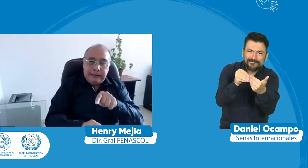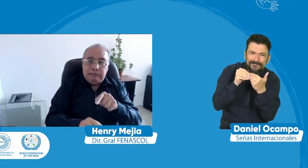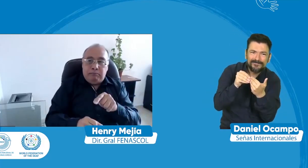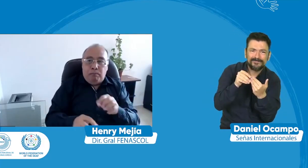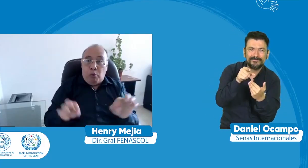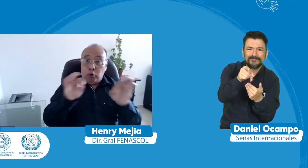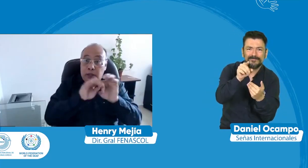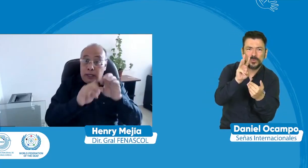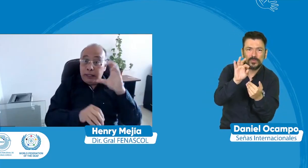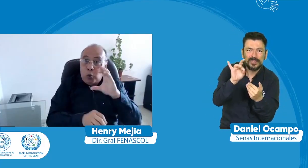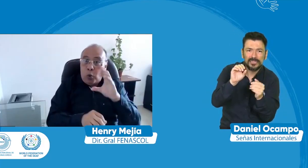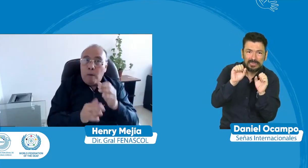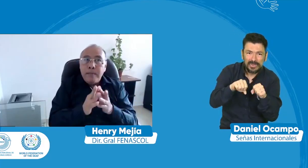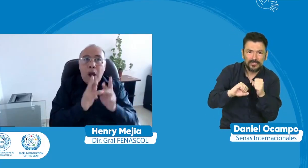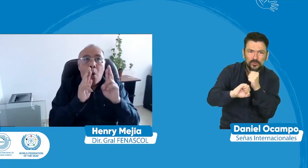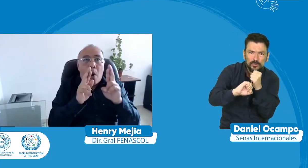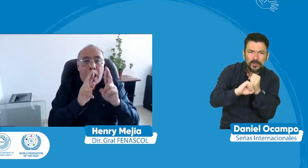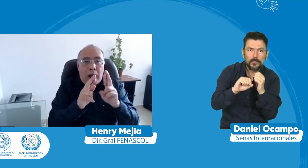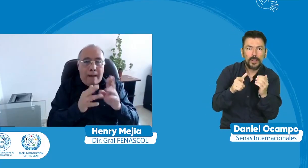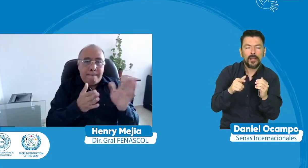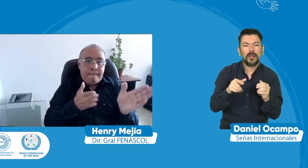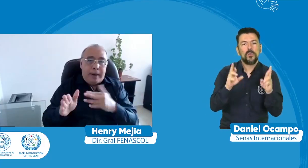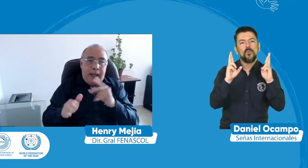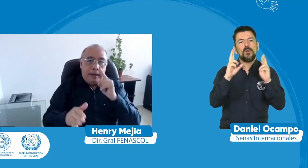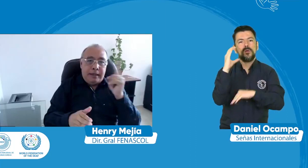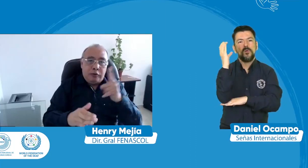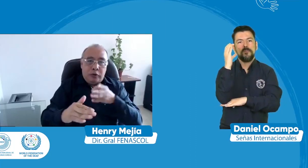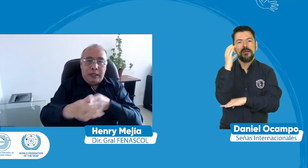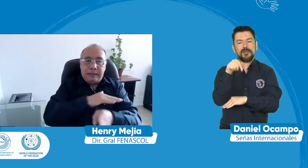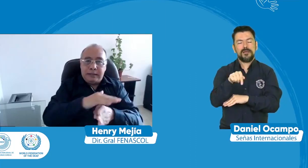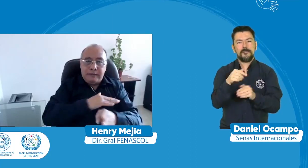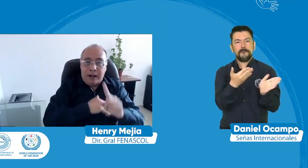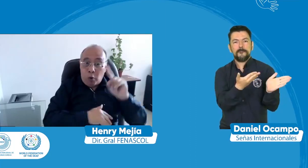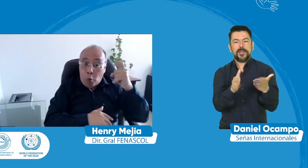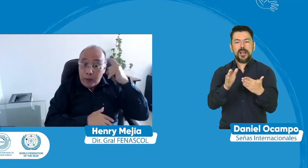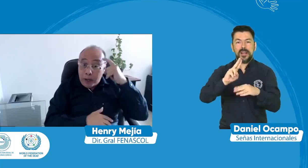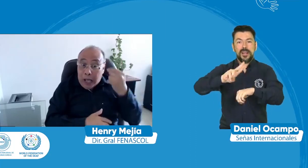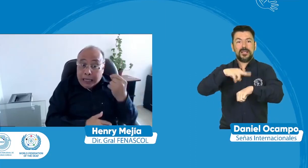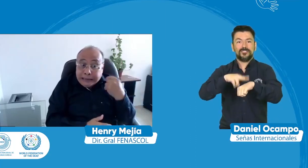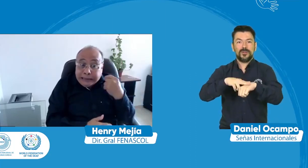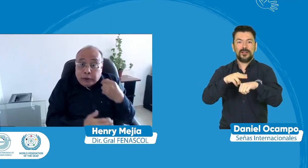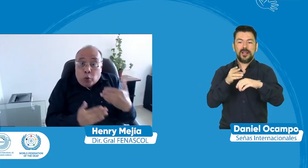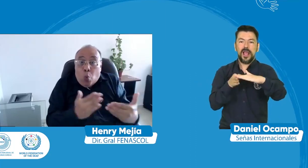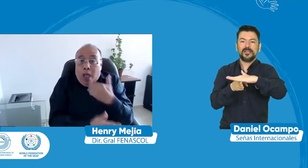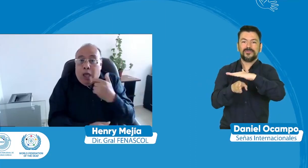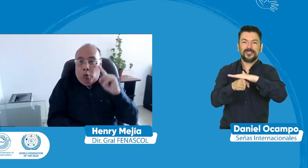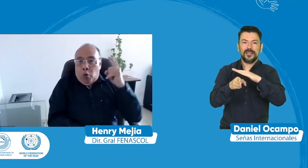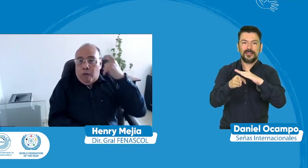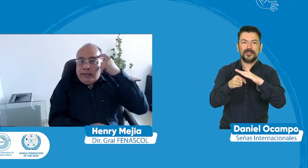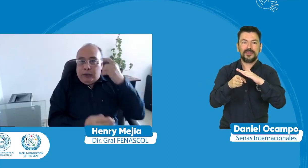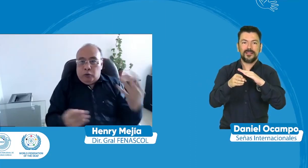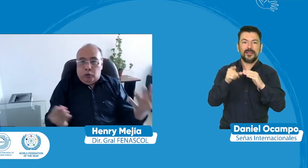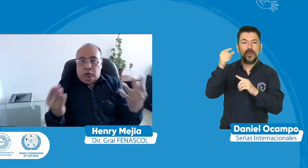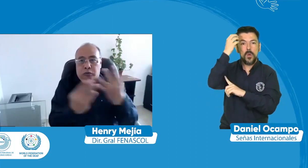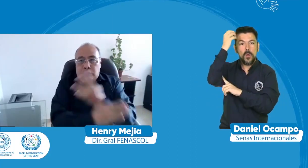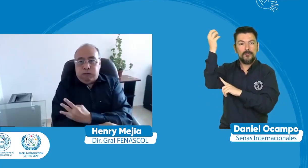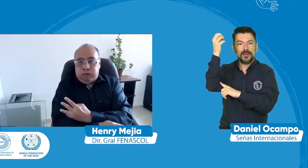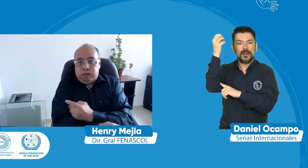guiar? ¿cómo hacer este trabajo esta gestión? porque nosotros ojalá tengamos este plan con este nuevo